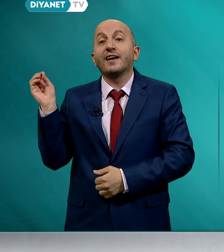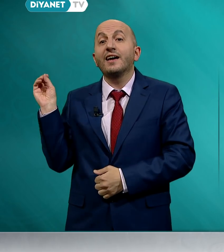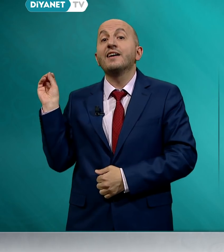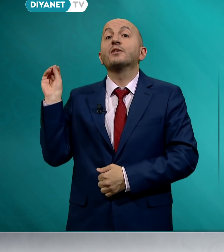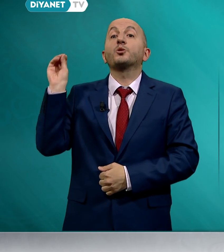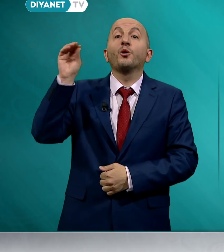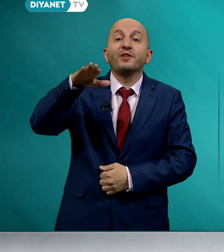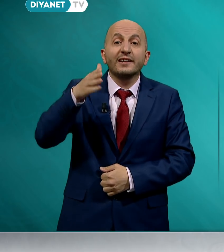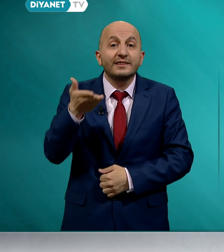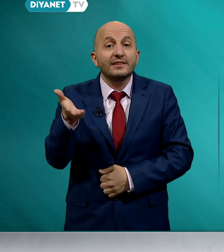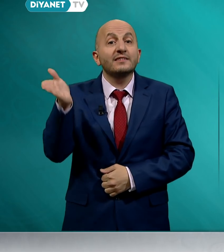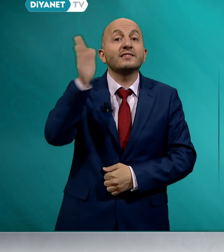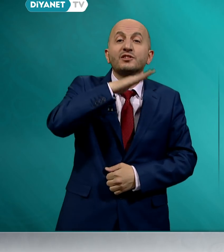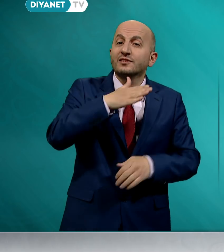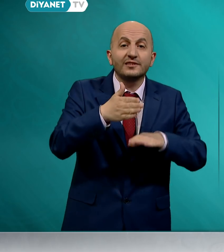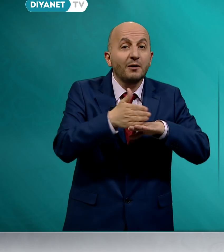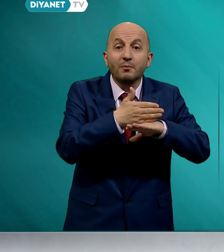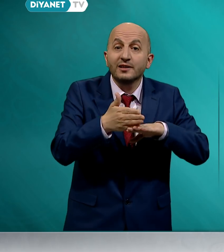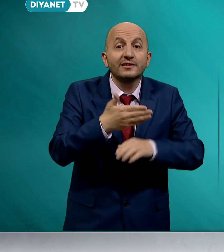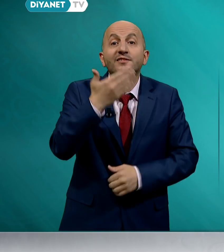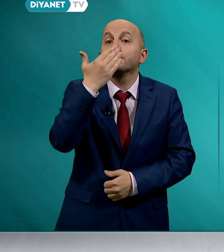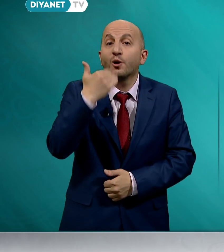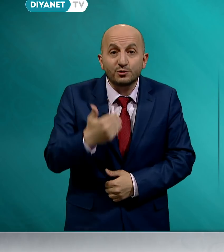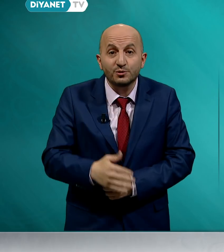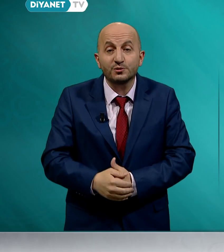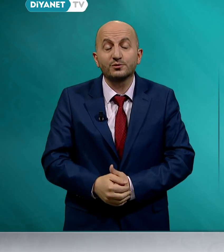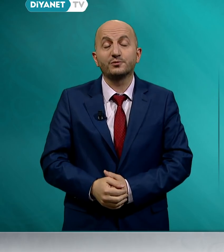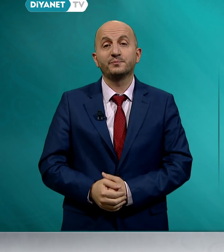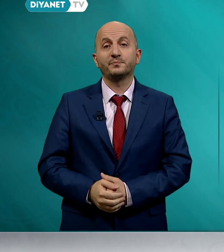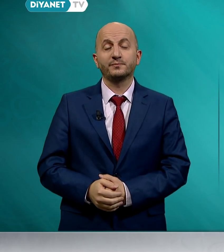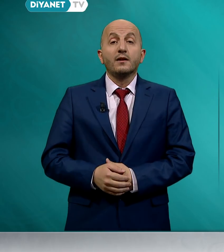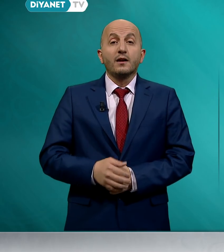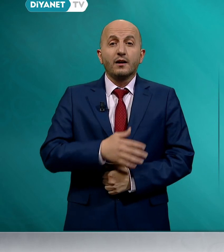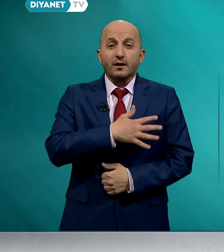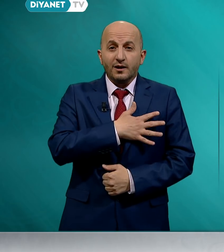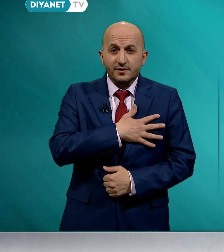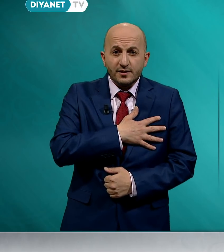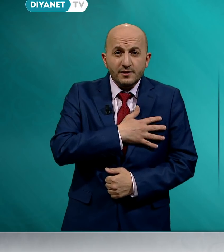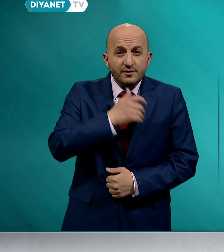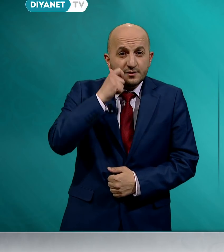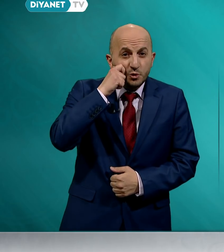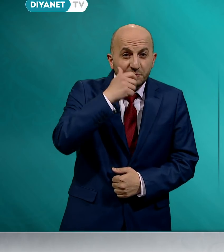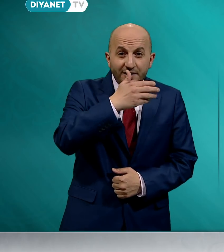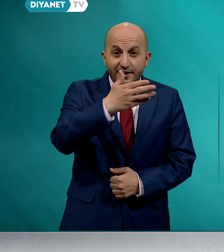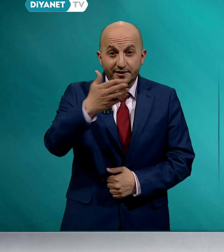gönderdiğin dışında malın yoktur. Aziz müminler,